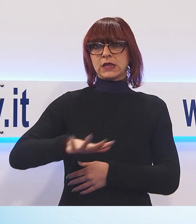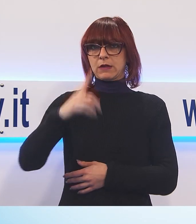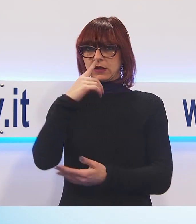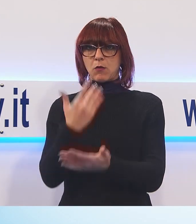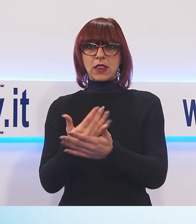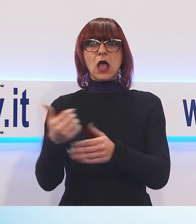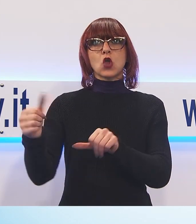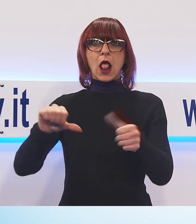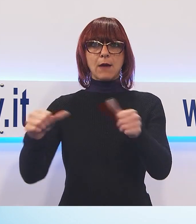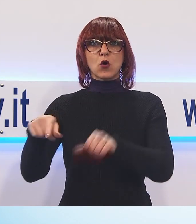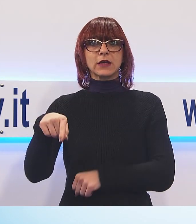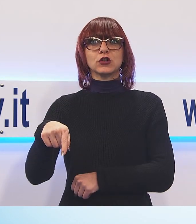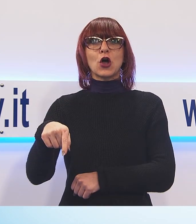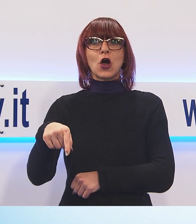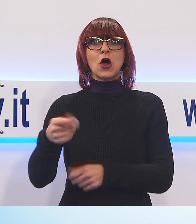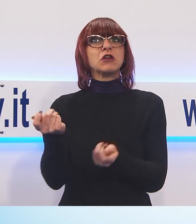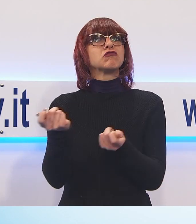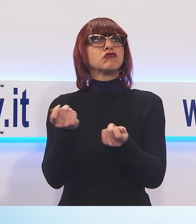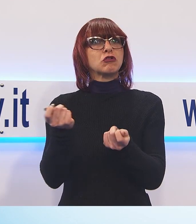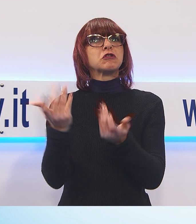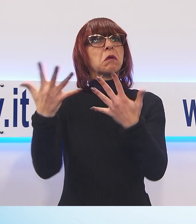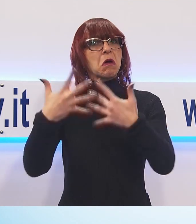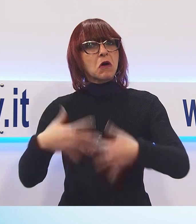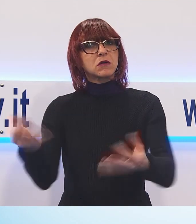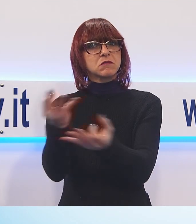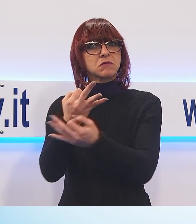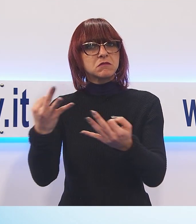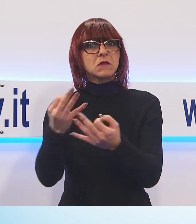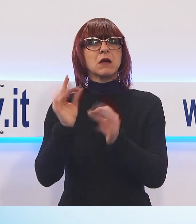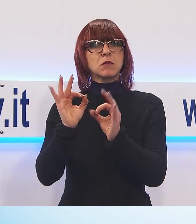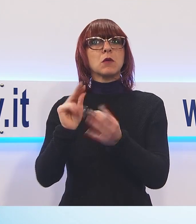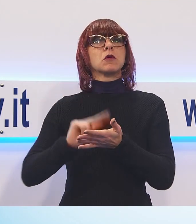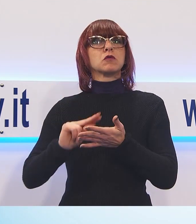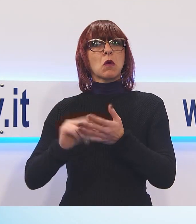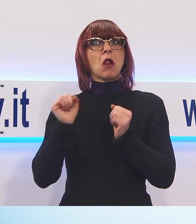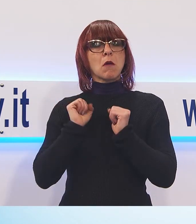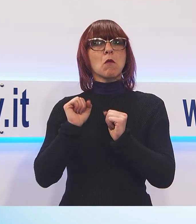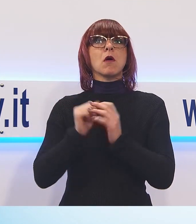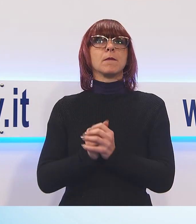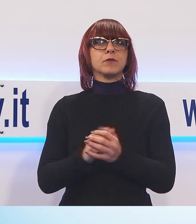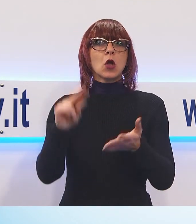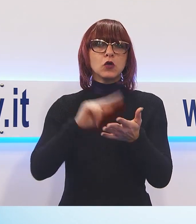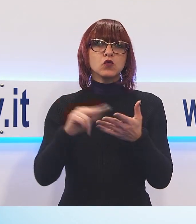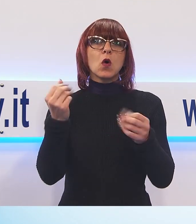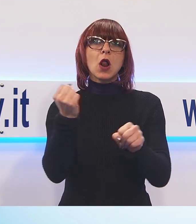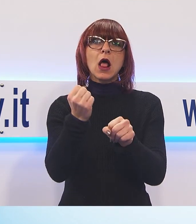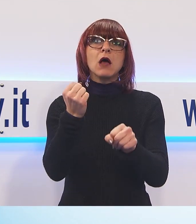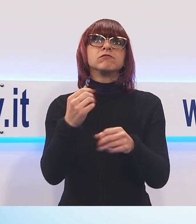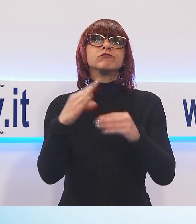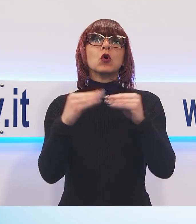molto gestibile e organizzabile dalla scuola, una scuola costruita insieme alle insegnanti.